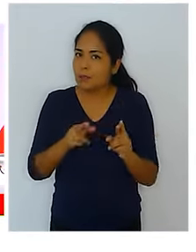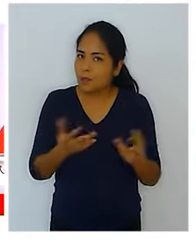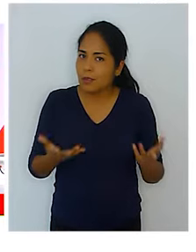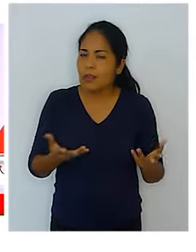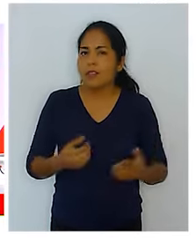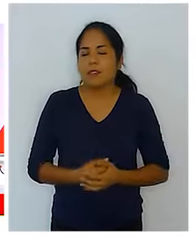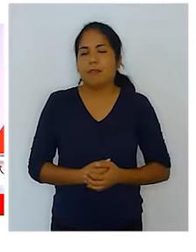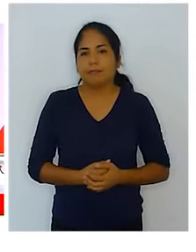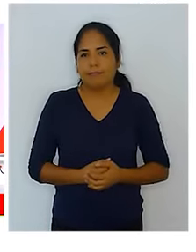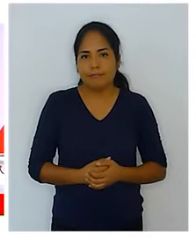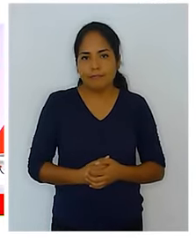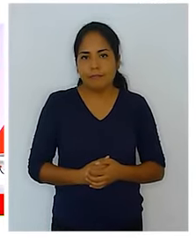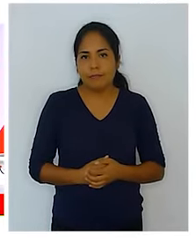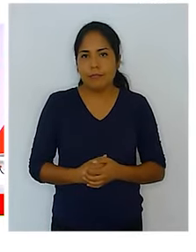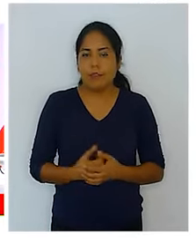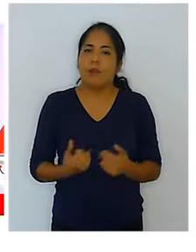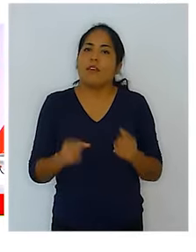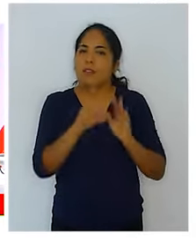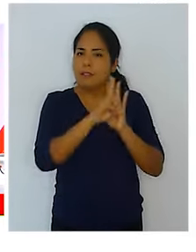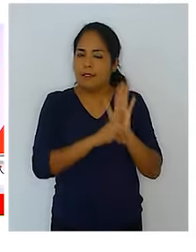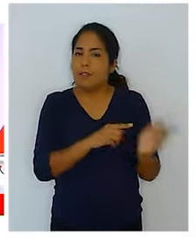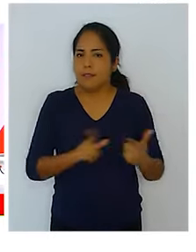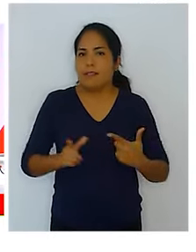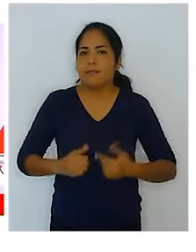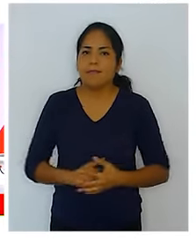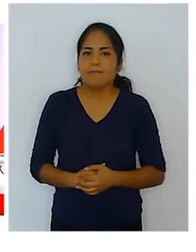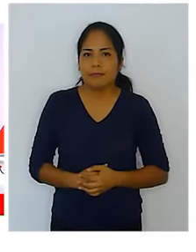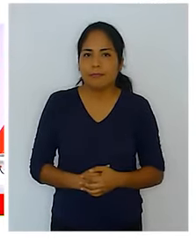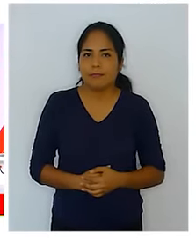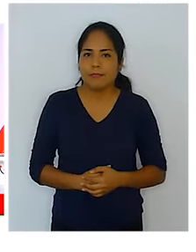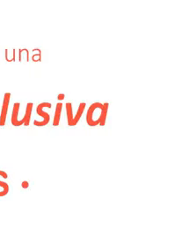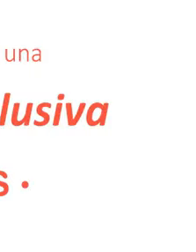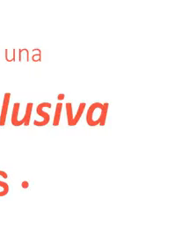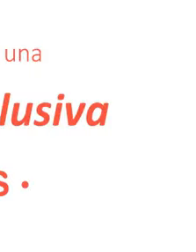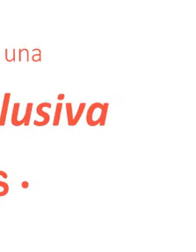a la expectativa de poder ser reconocidos a través de este decreto. Ya está.